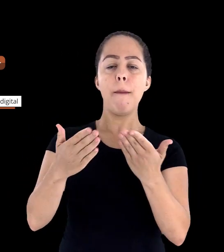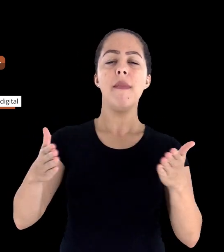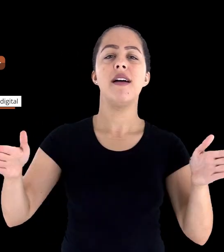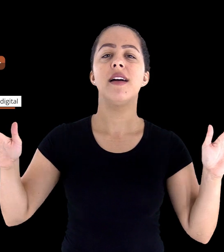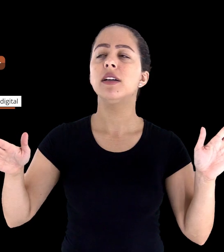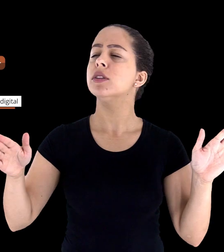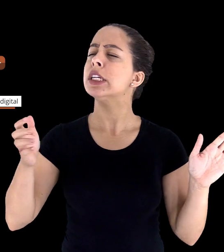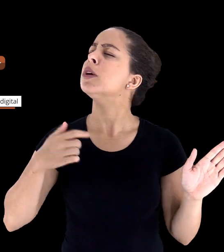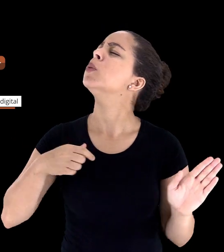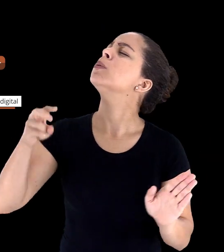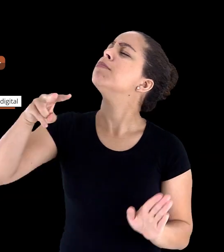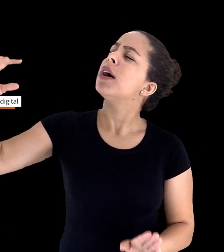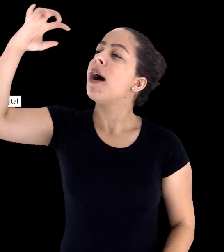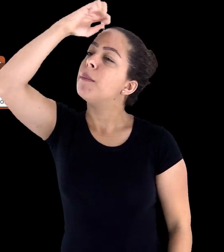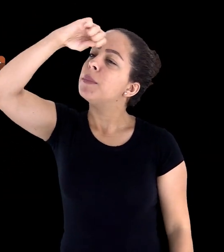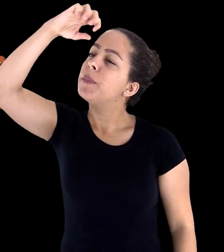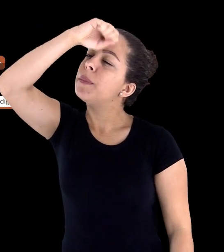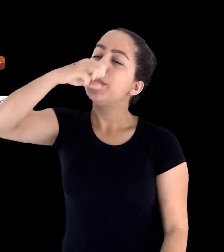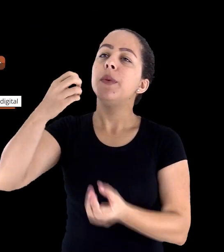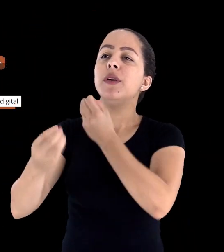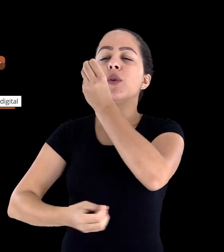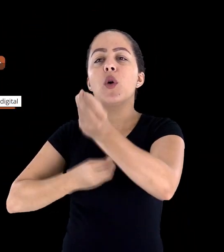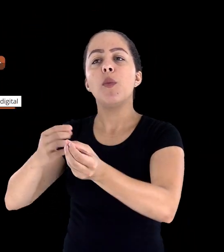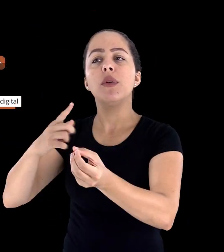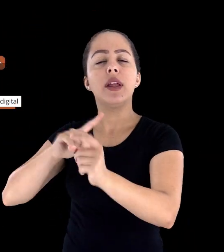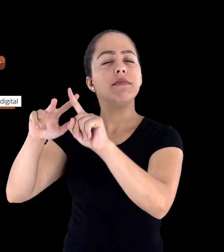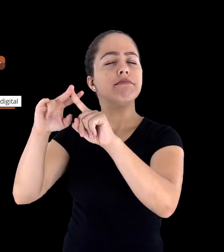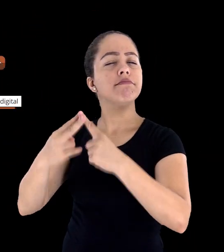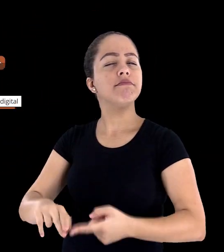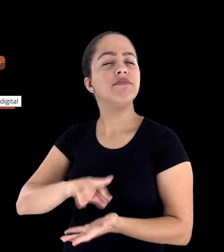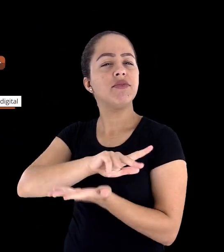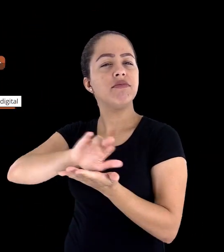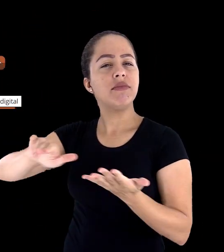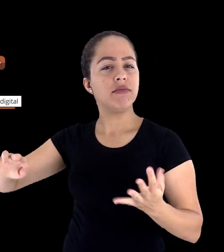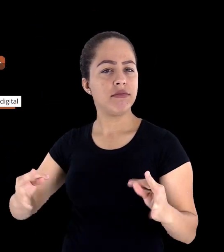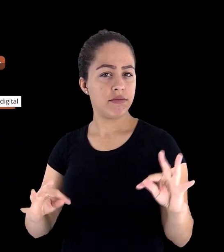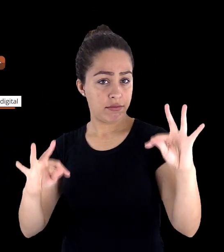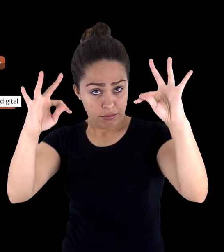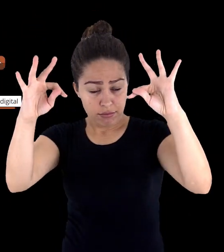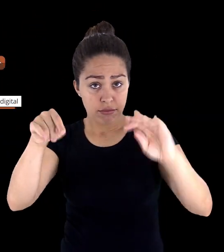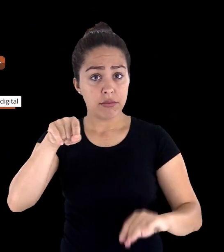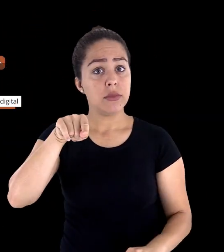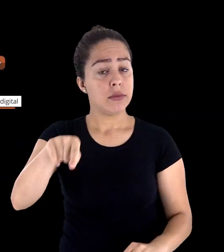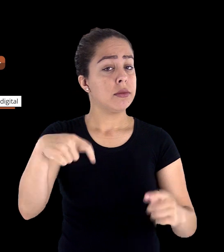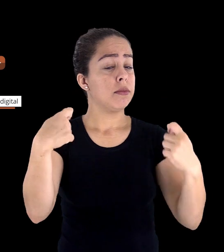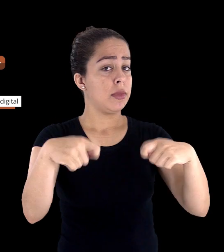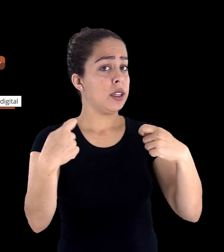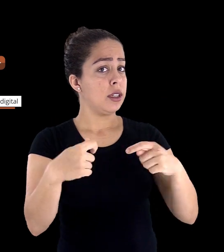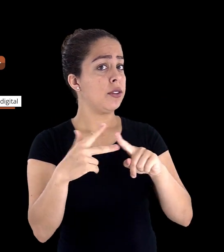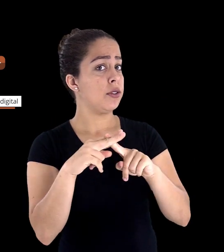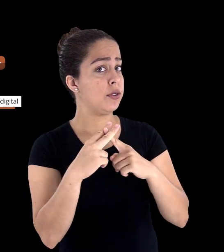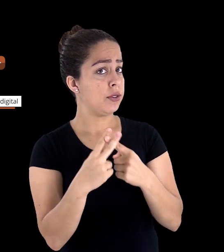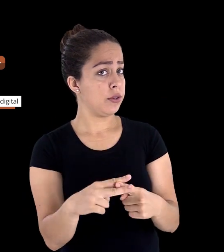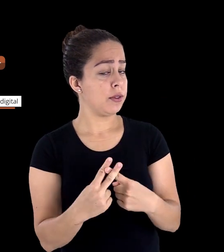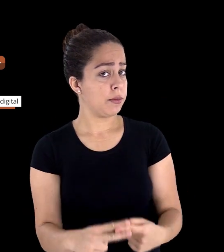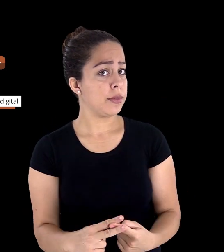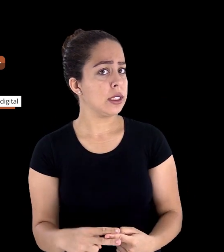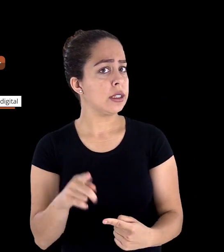e aprender a utilizar as diversas ferramentas tecnológicas. Então sejam as ferramentas disponíveis no